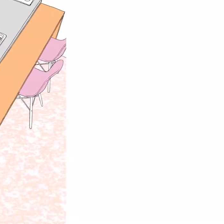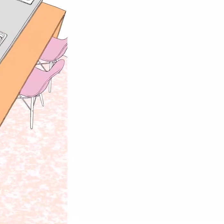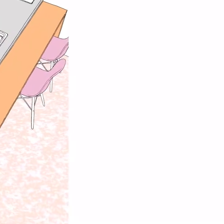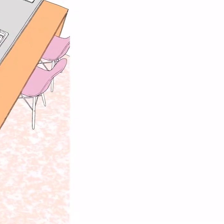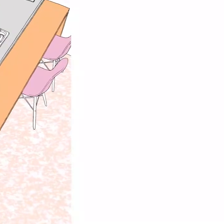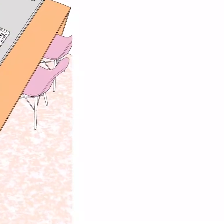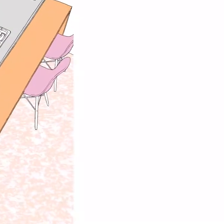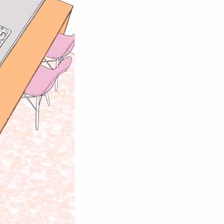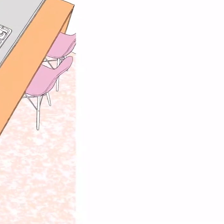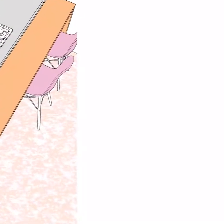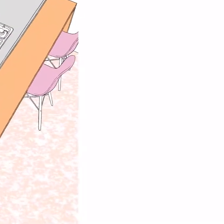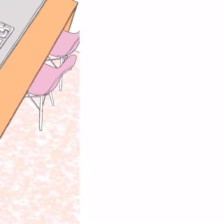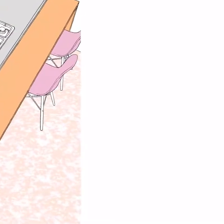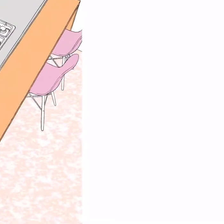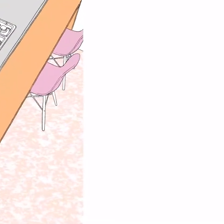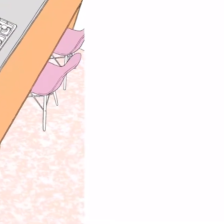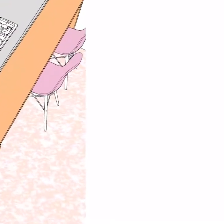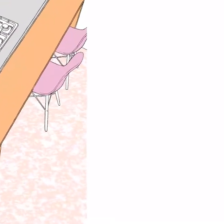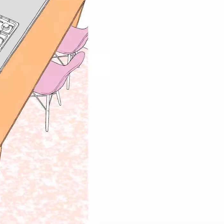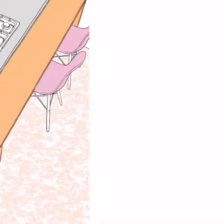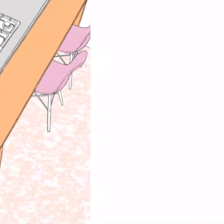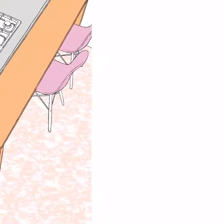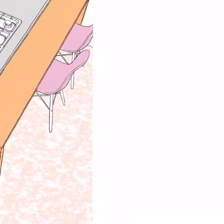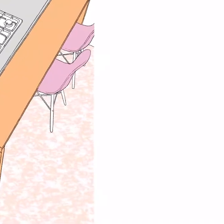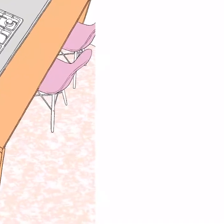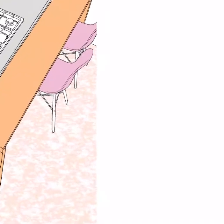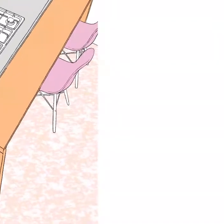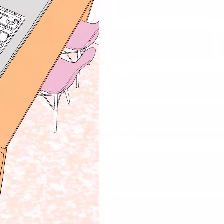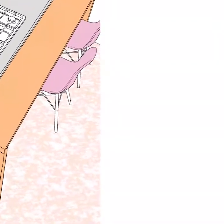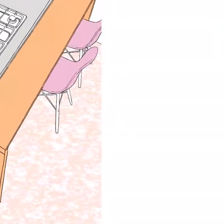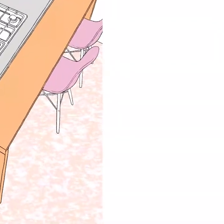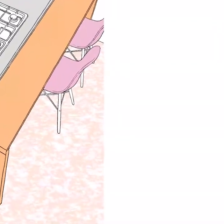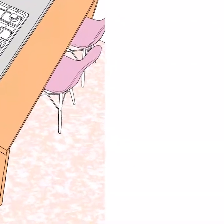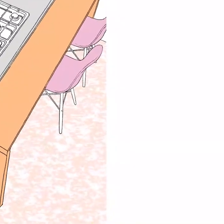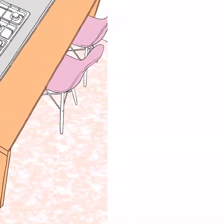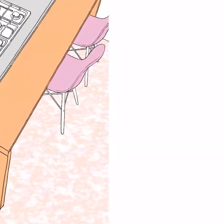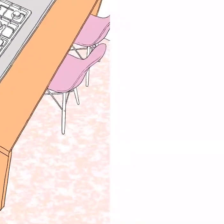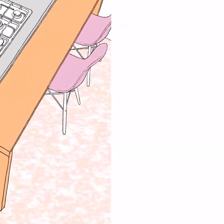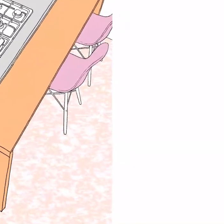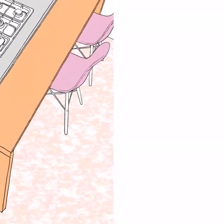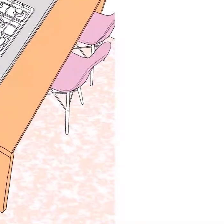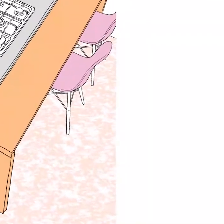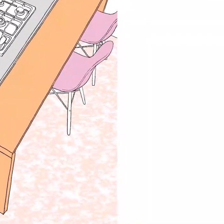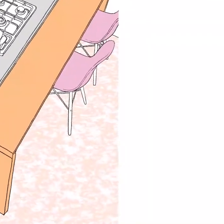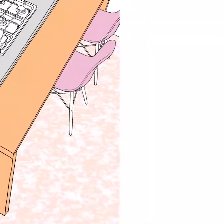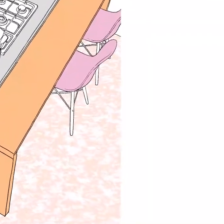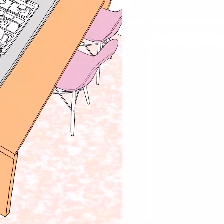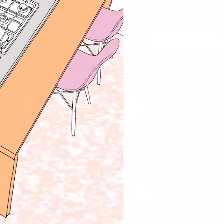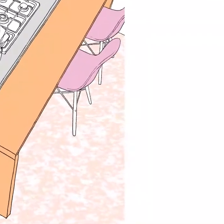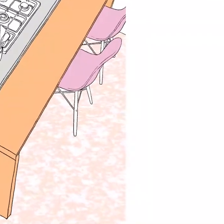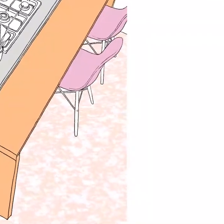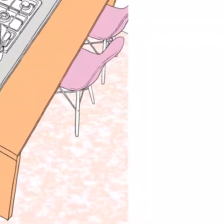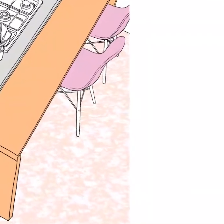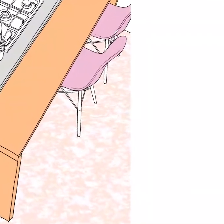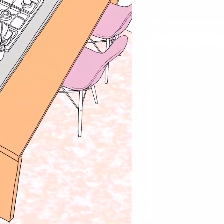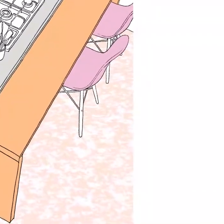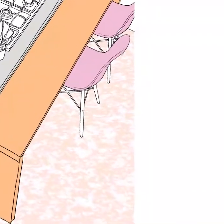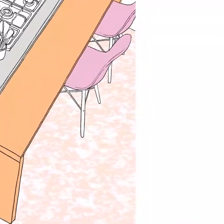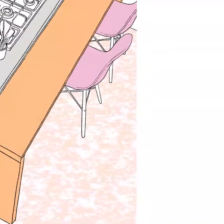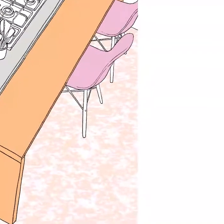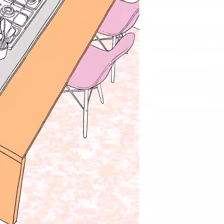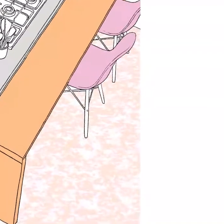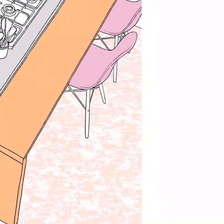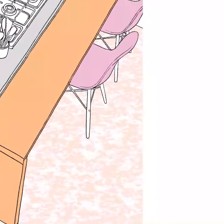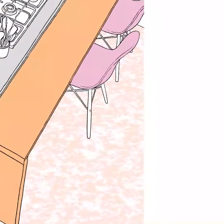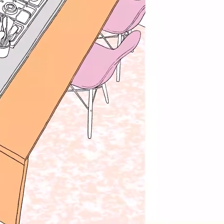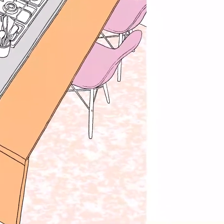Ilustração colorida de uma cozinha vista de cima. Uma mulher em cadeira de rodas está na ponta da bancada. Próximo a ela,